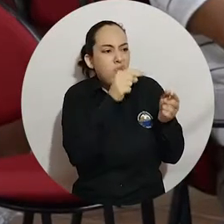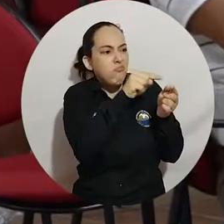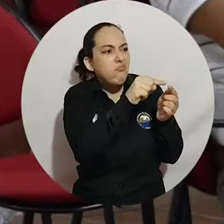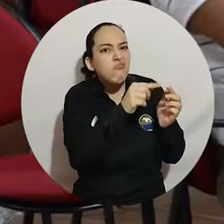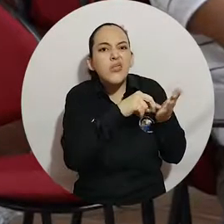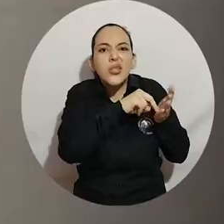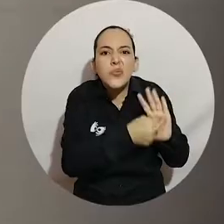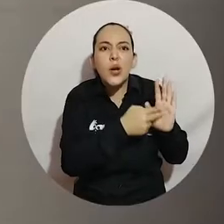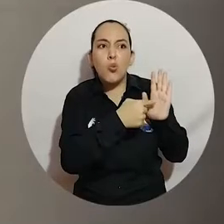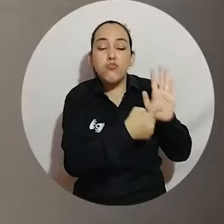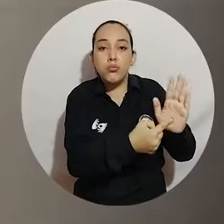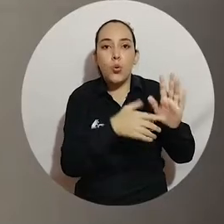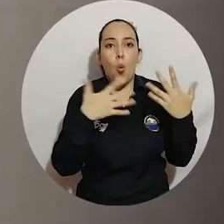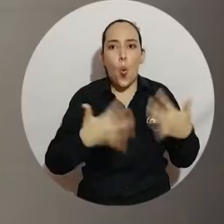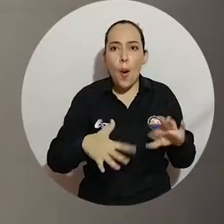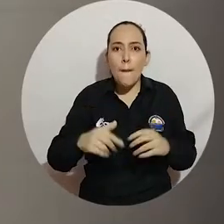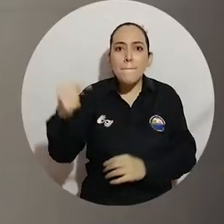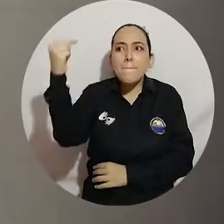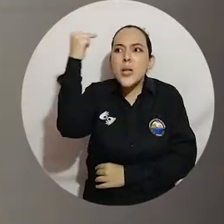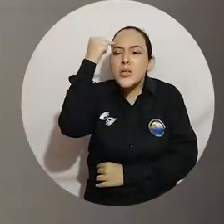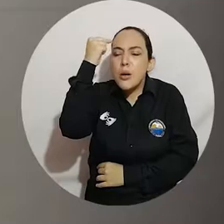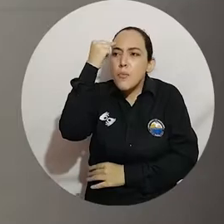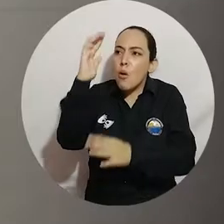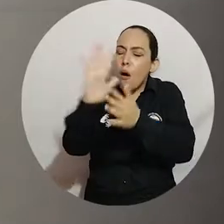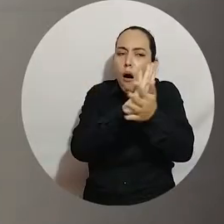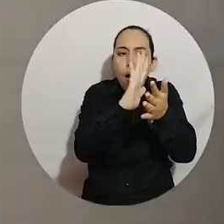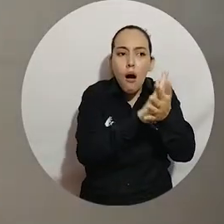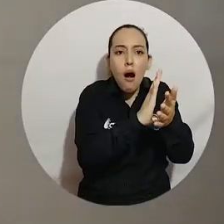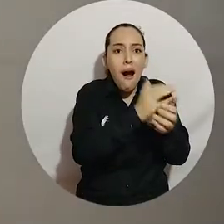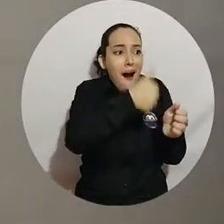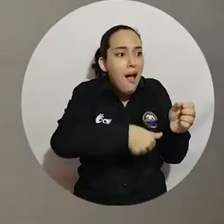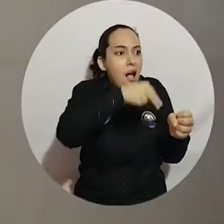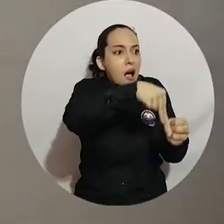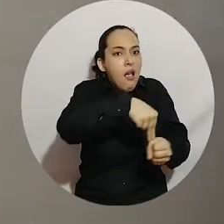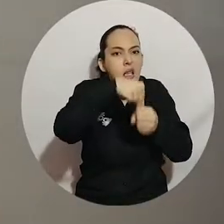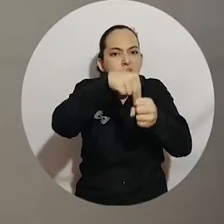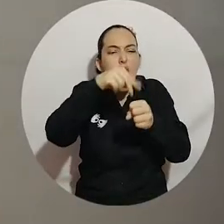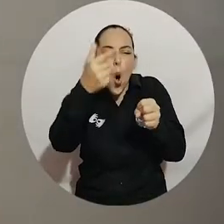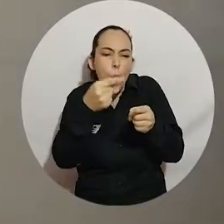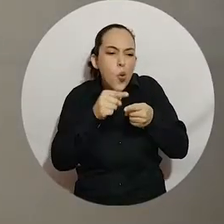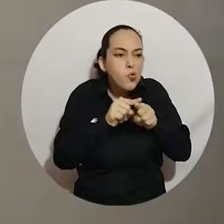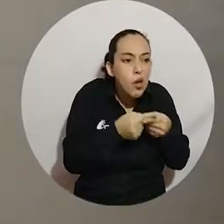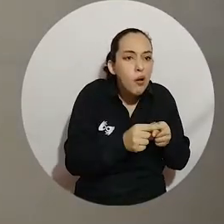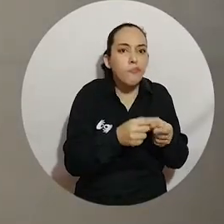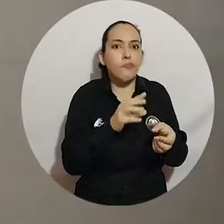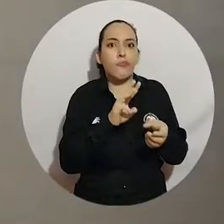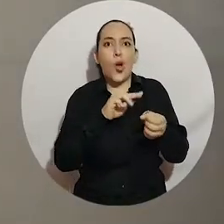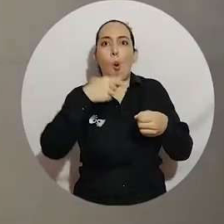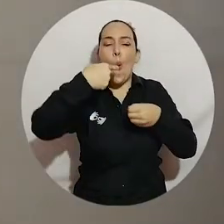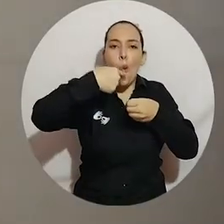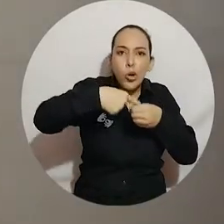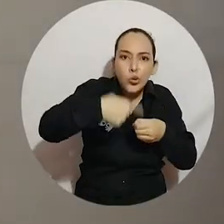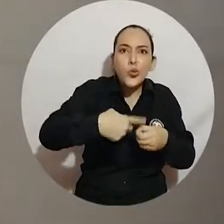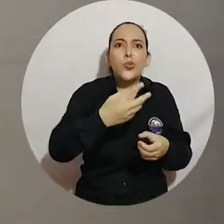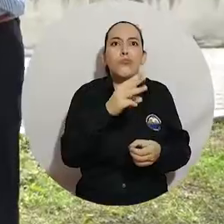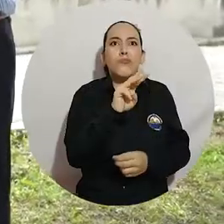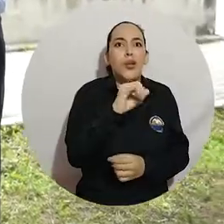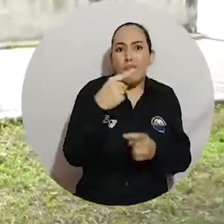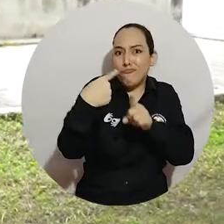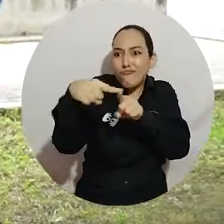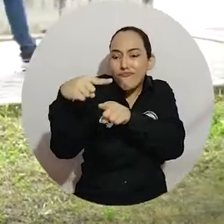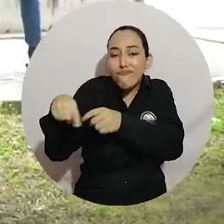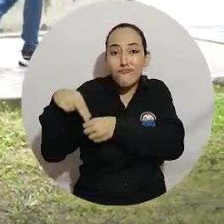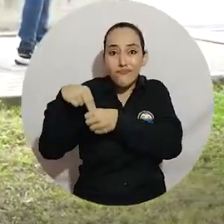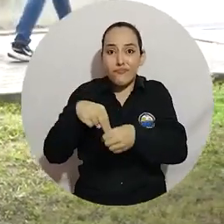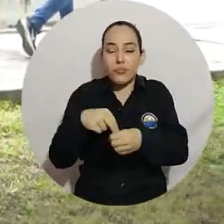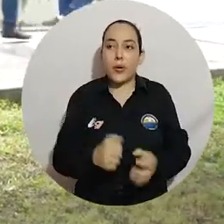conocido muchos pensamientos, he conocido los tejidos de cada etnia, los guayú, los alzarios, los uigua. En